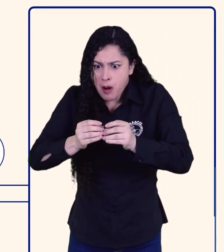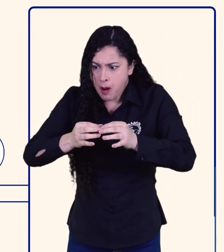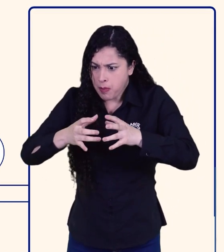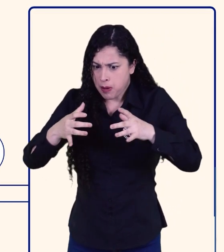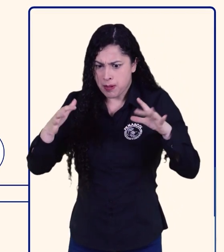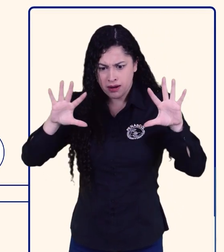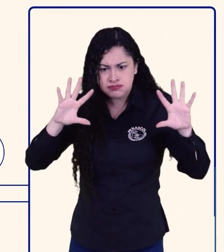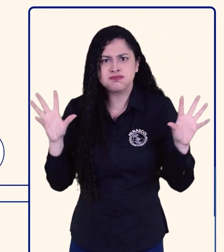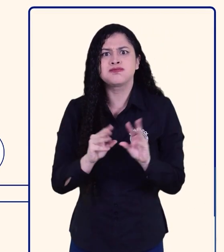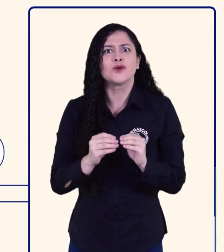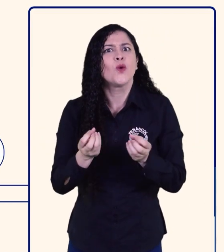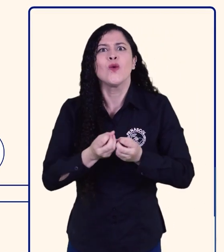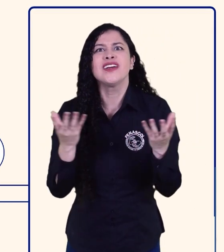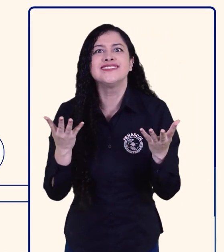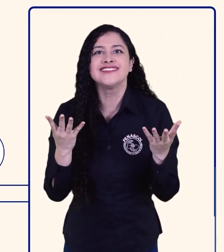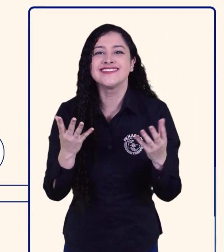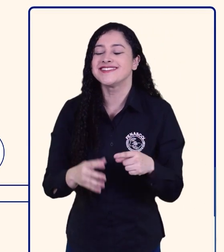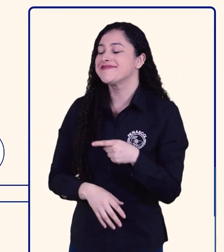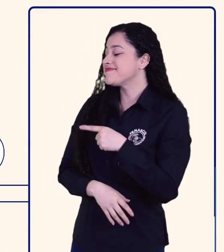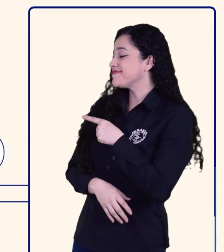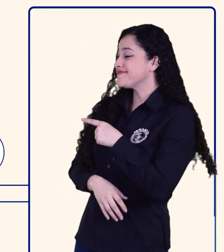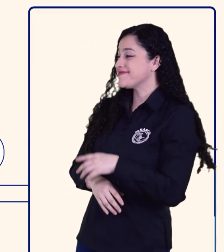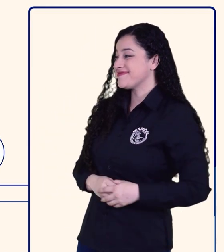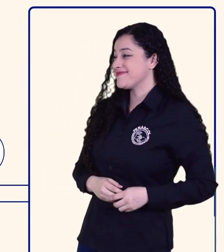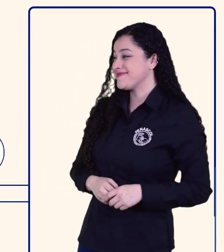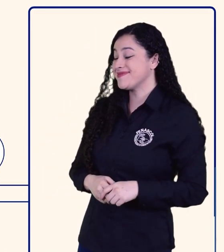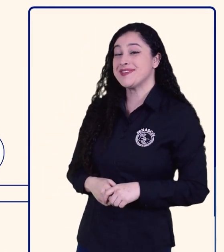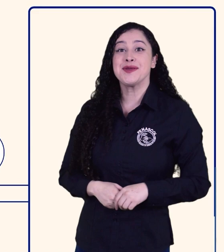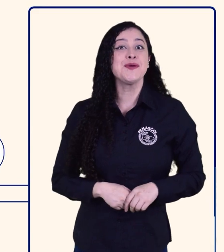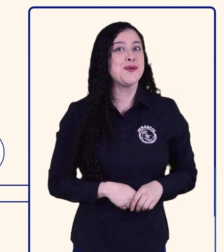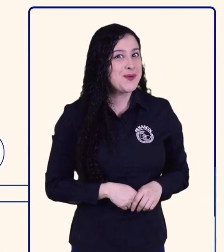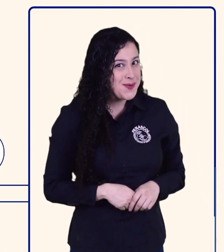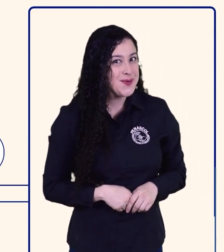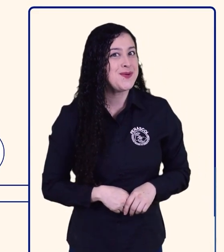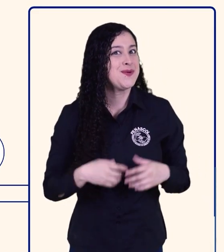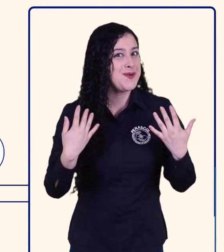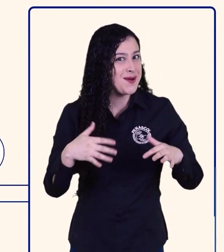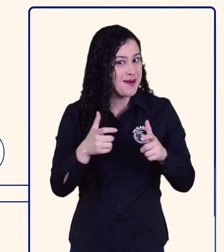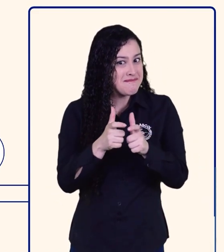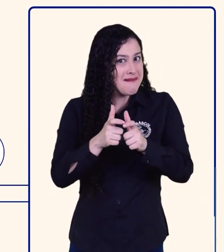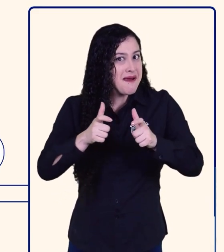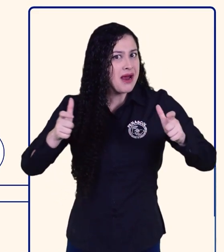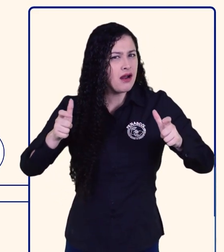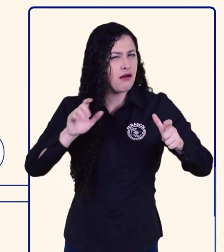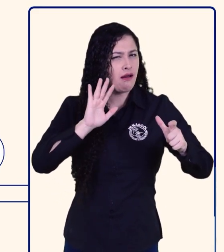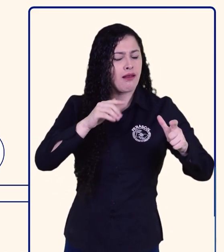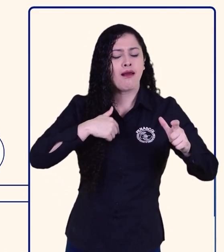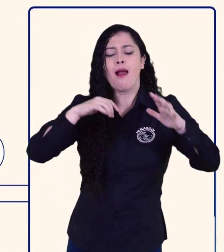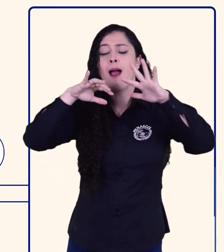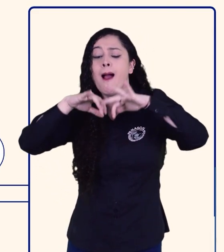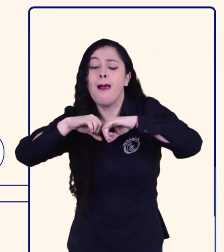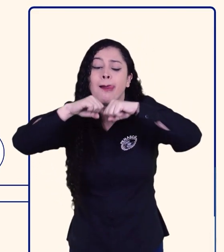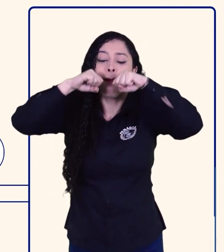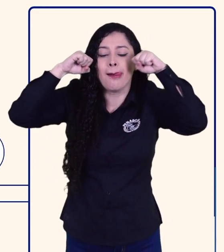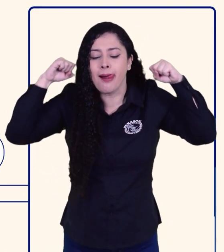Los nuevos registrados fueron 697. El Centro de Relevo va creciendo.